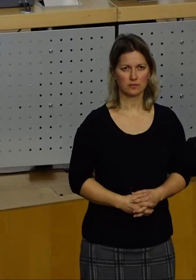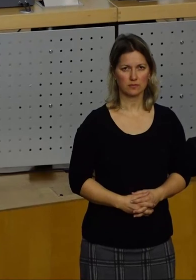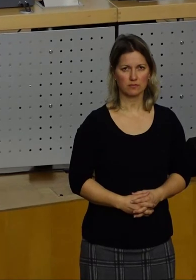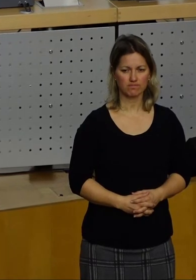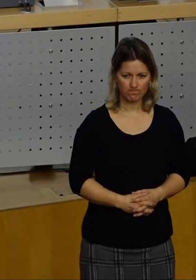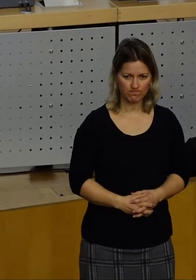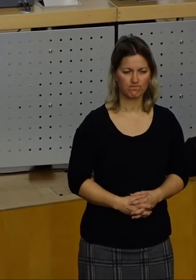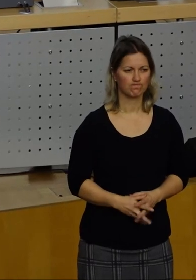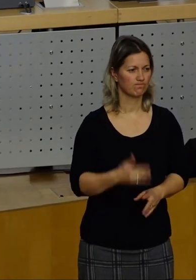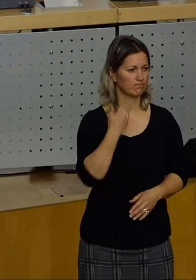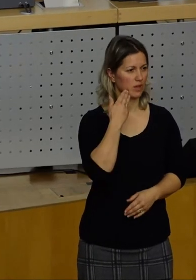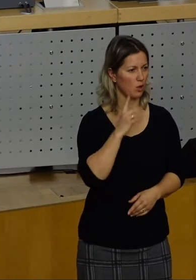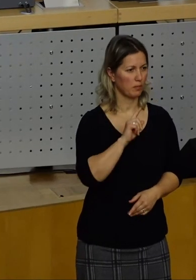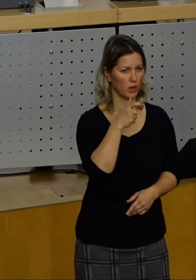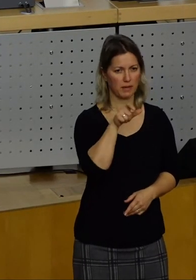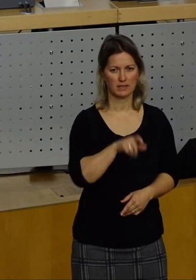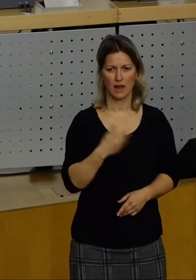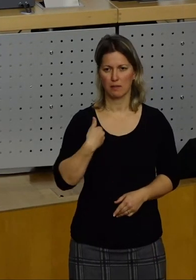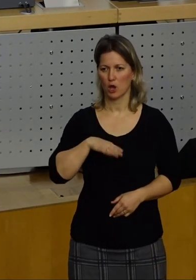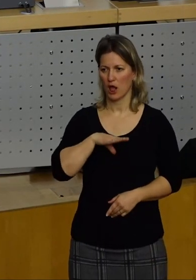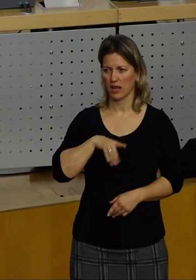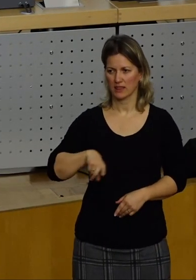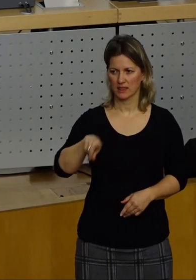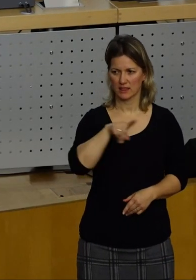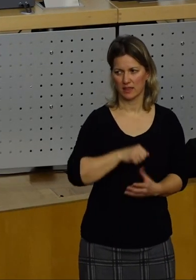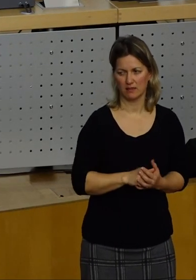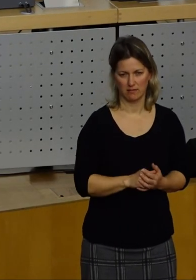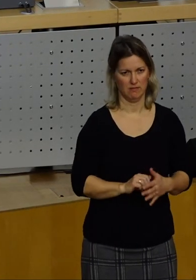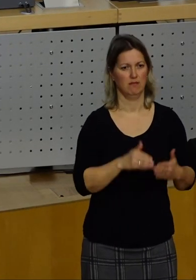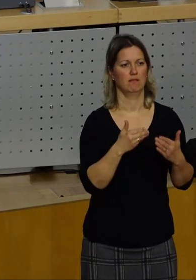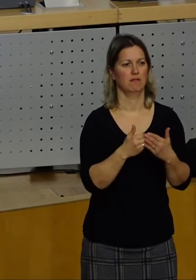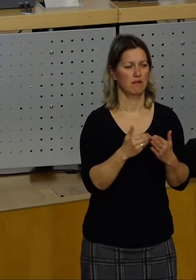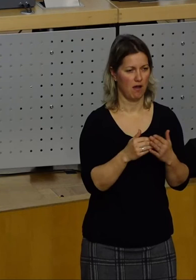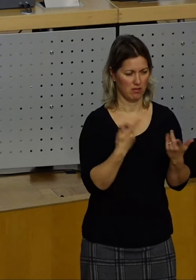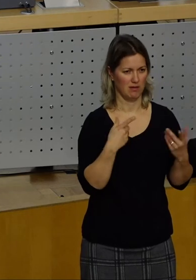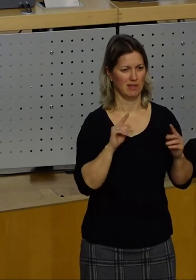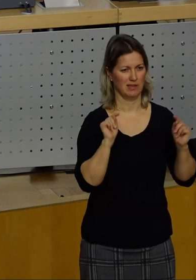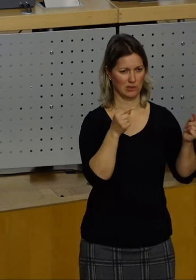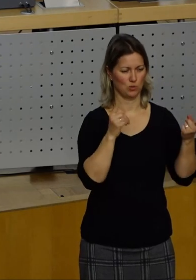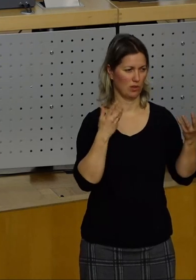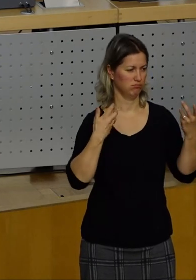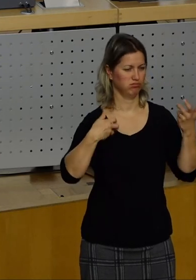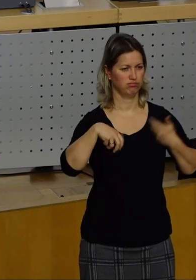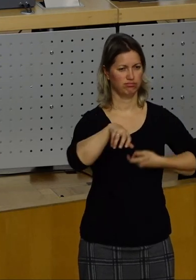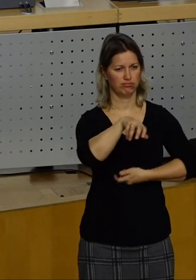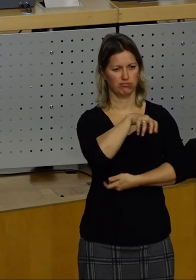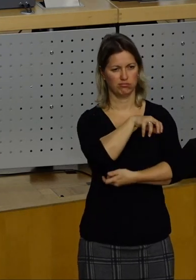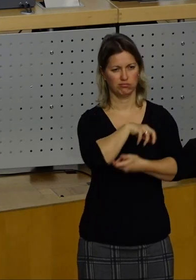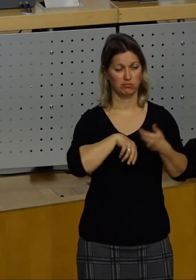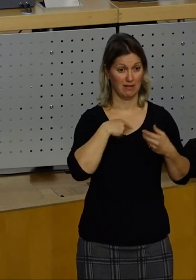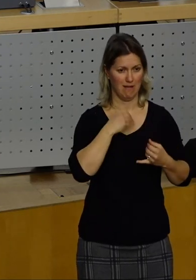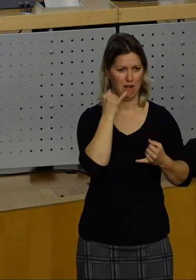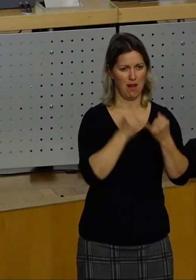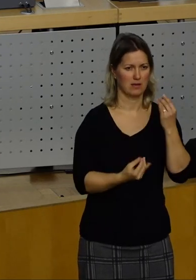Ja, Herr Oberbürgermeister, liebe Kolleginnen und Kollegen, es ist gar nicht so leicht, in so einer Kraut und Rübendiskussion am Schluss zu